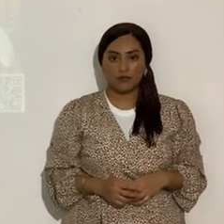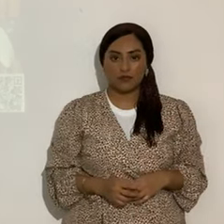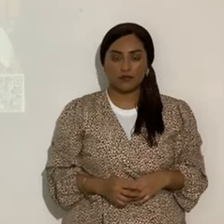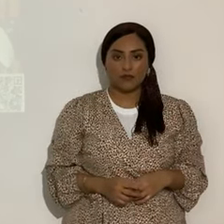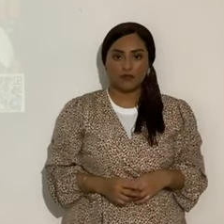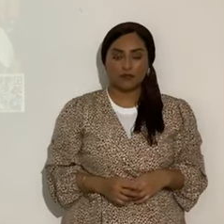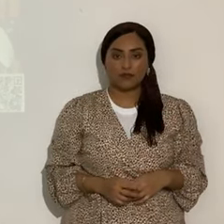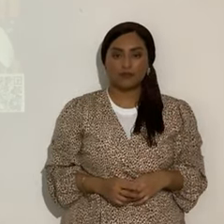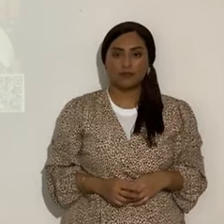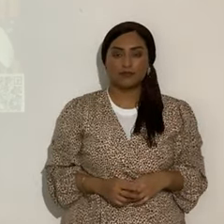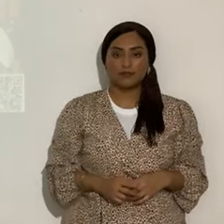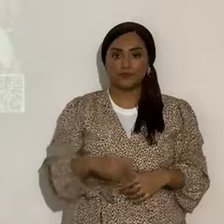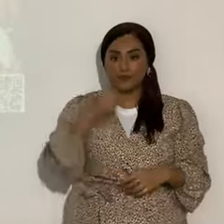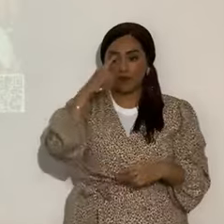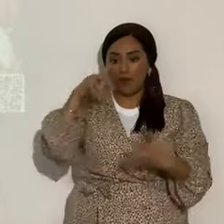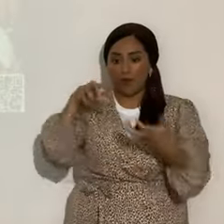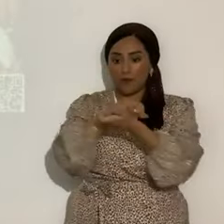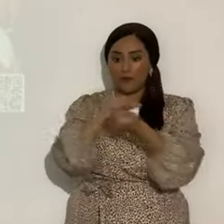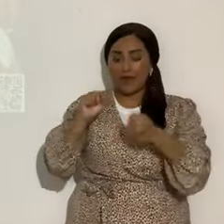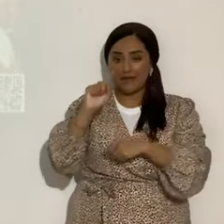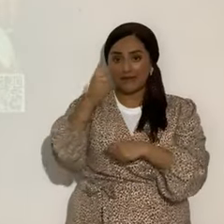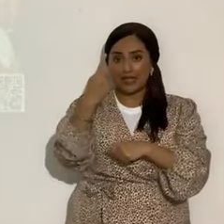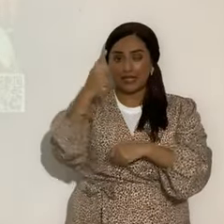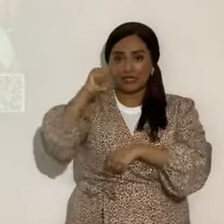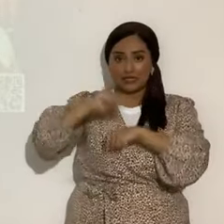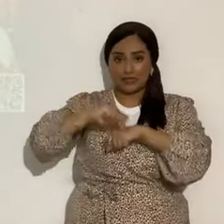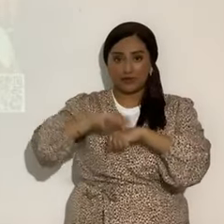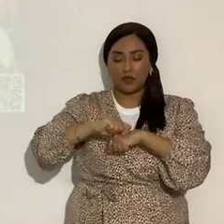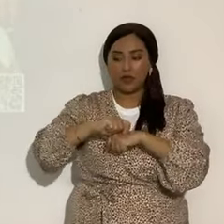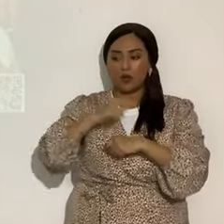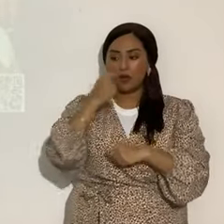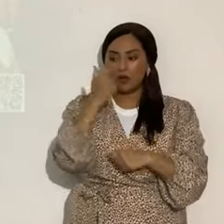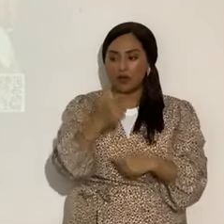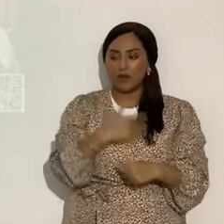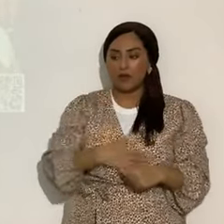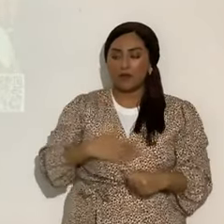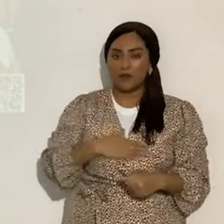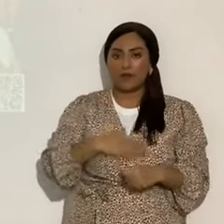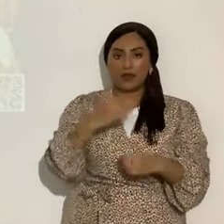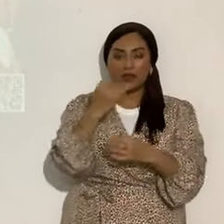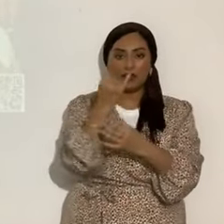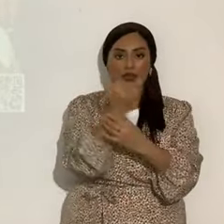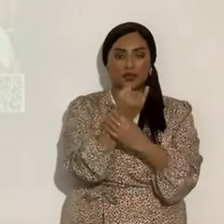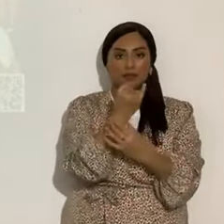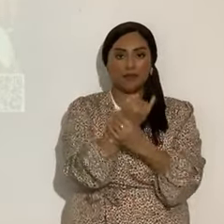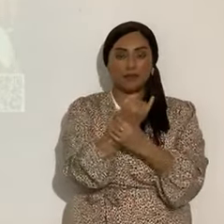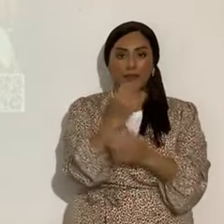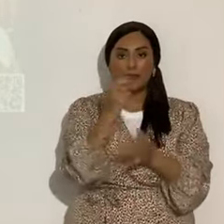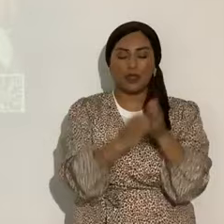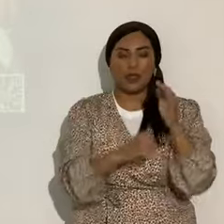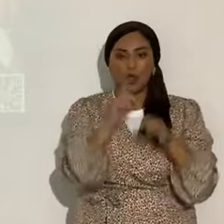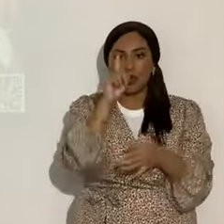a la destrucción del primer templo. Vean, por favor, Jeremías, capítulo 1, verso 13.